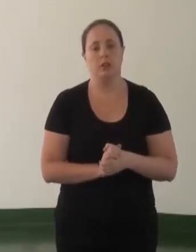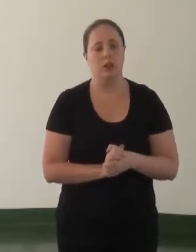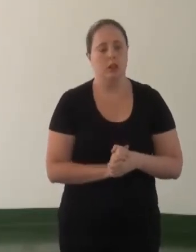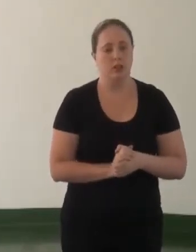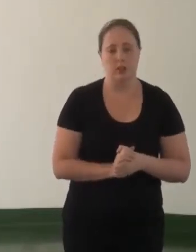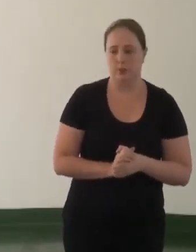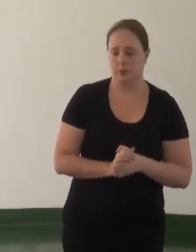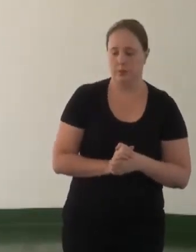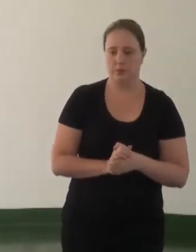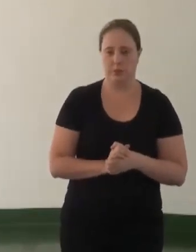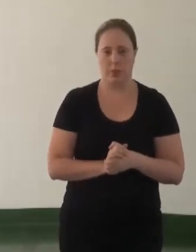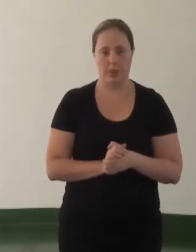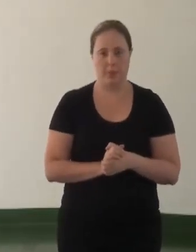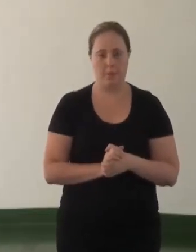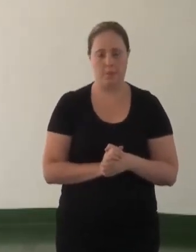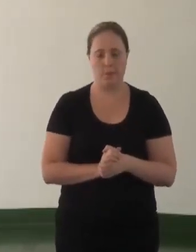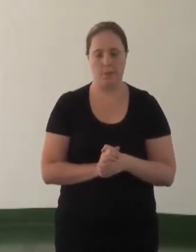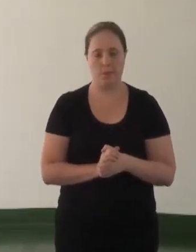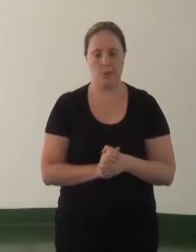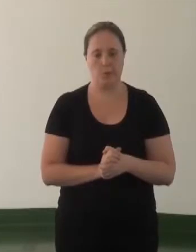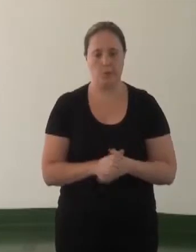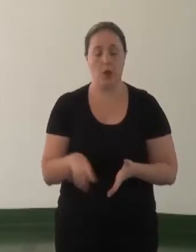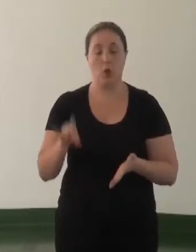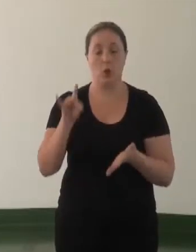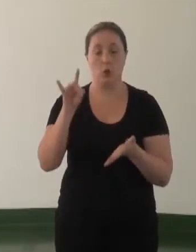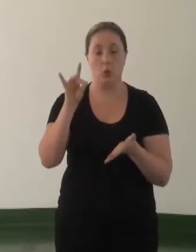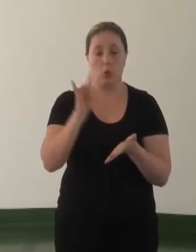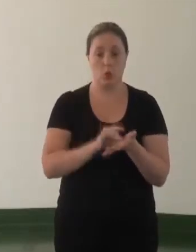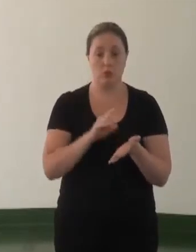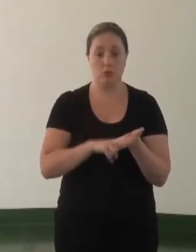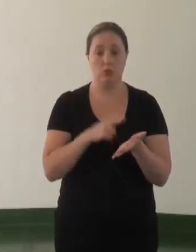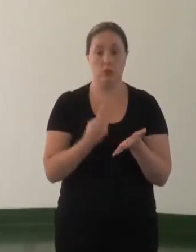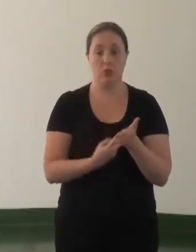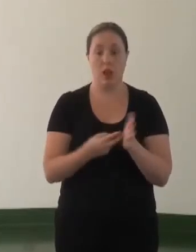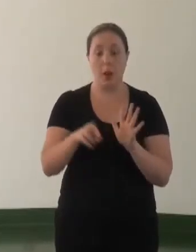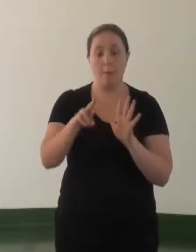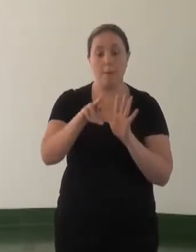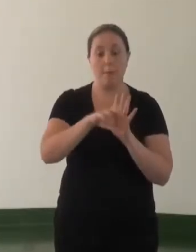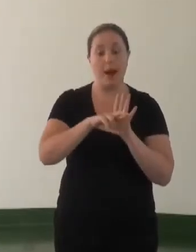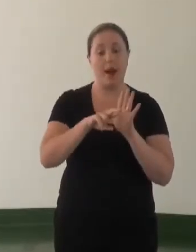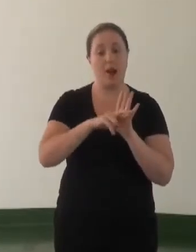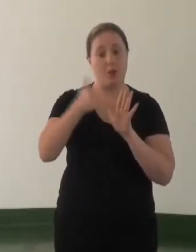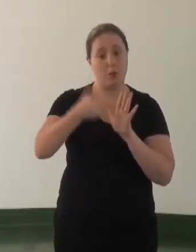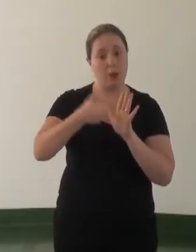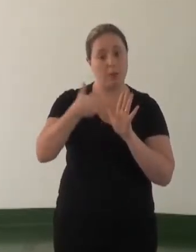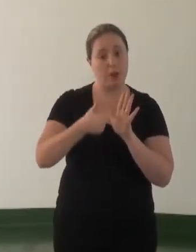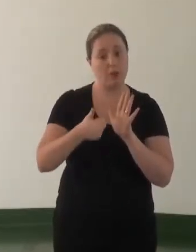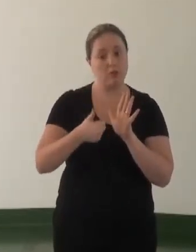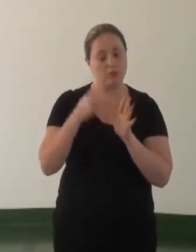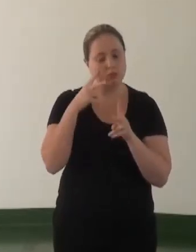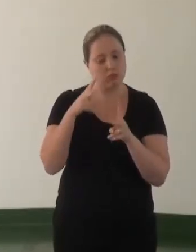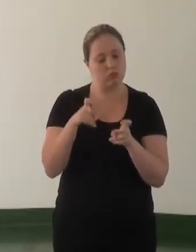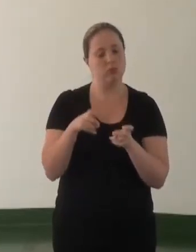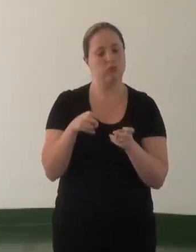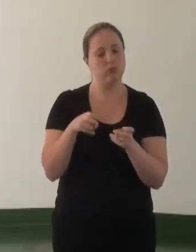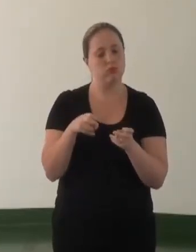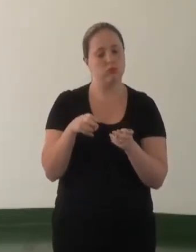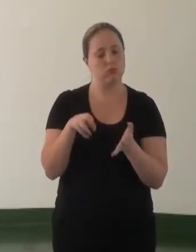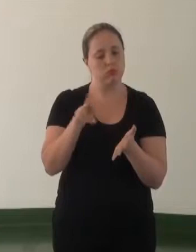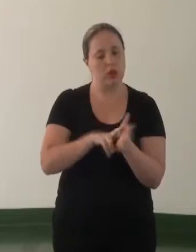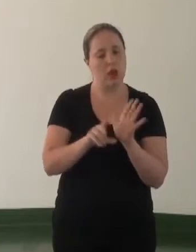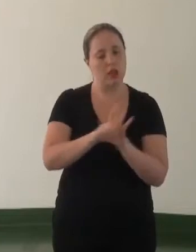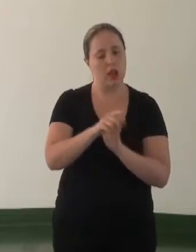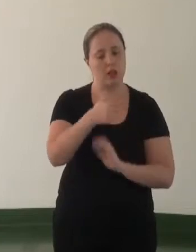Consolidar a interpretação sistêmica do parágrafo 1º do artigo 9º da Lei nº 12